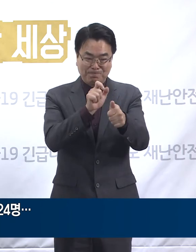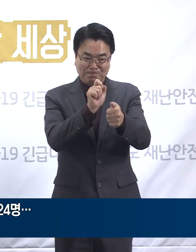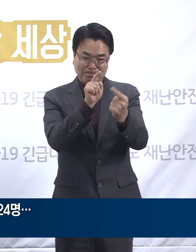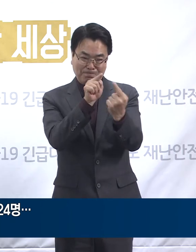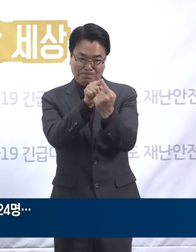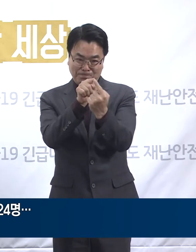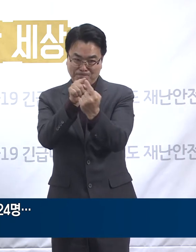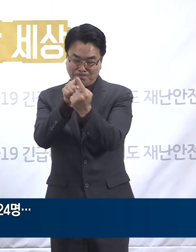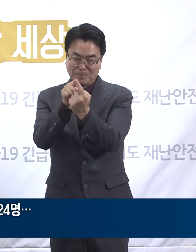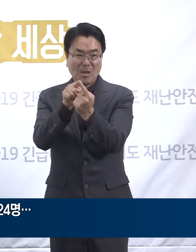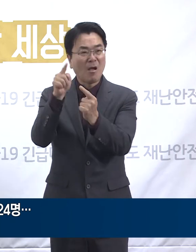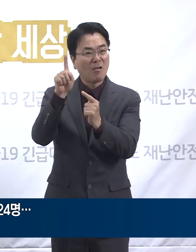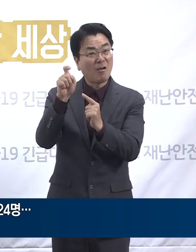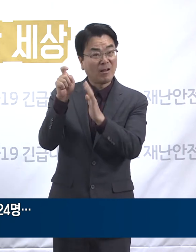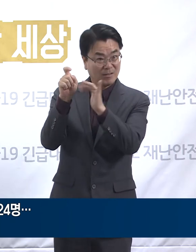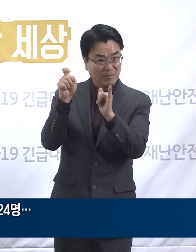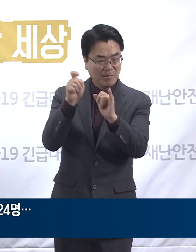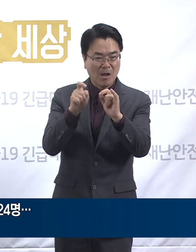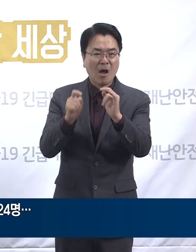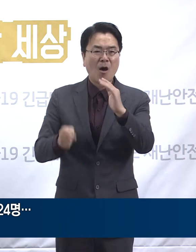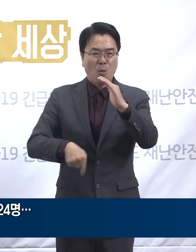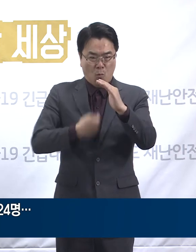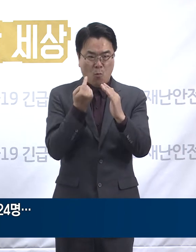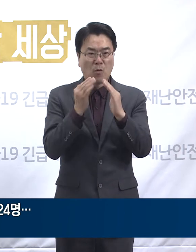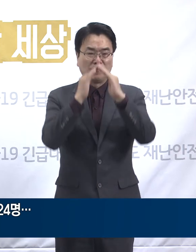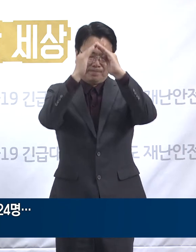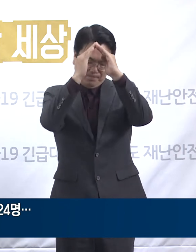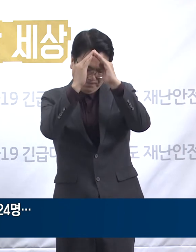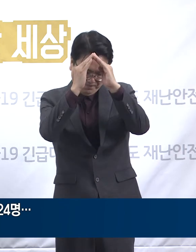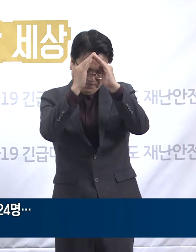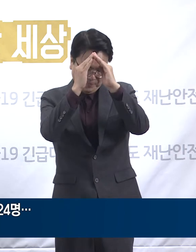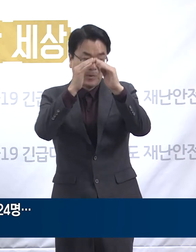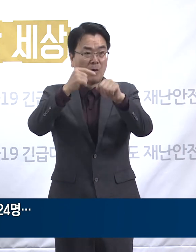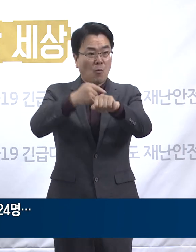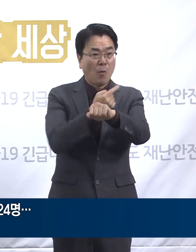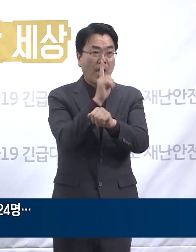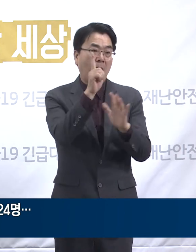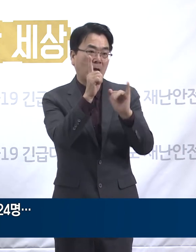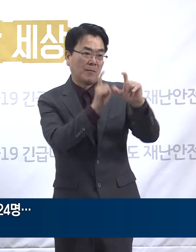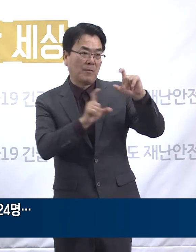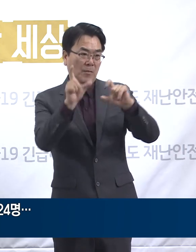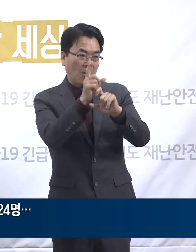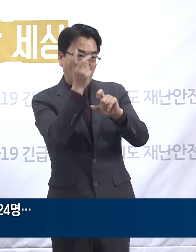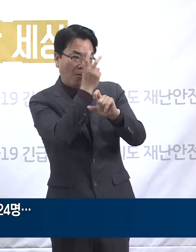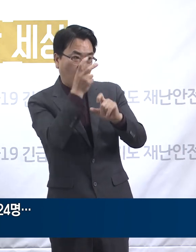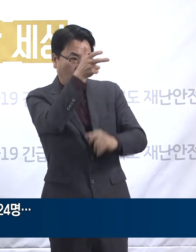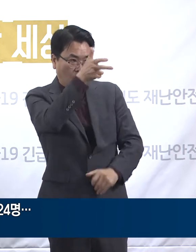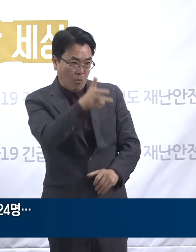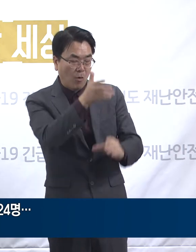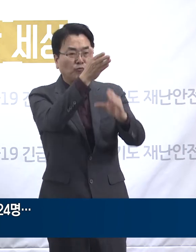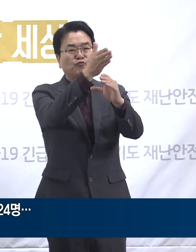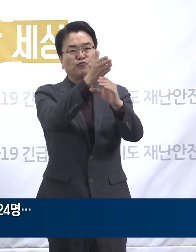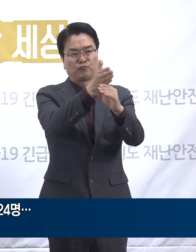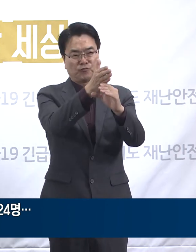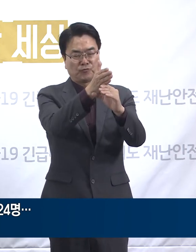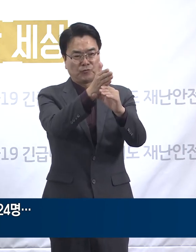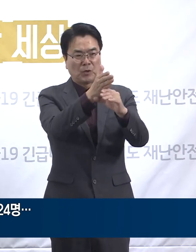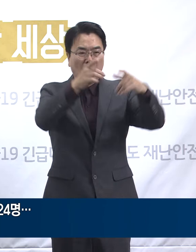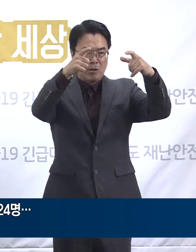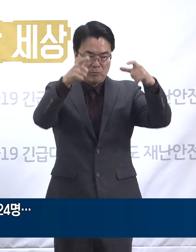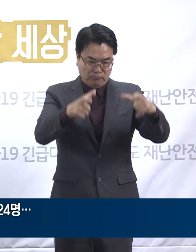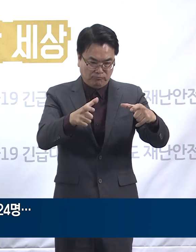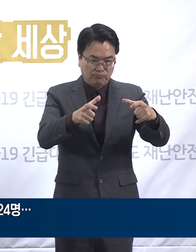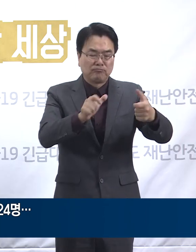11명은 자가격리 조치를 하였고 1명에 대해서는 능동 감시 중입니다. 소규모 모임을 통한 지역 감염이 꾸준히